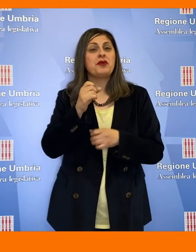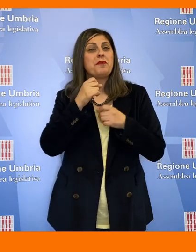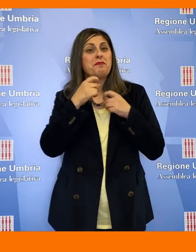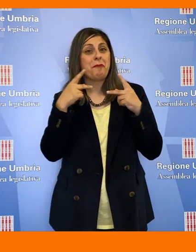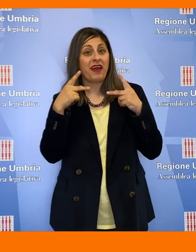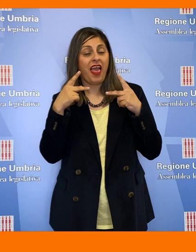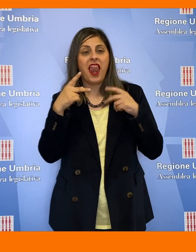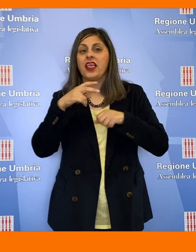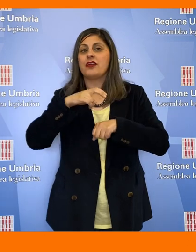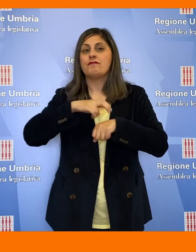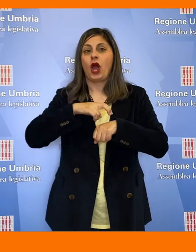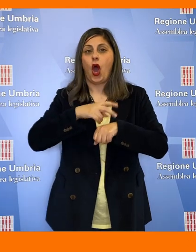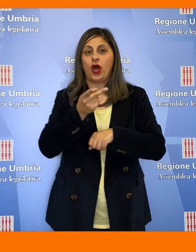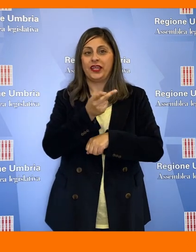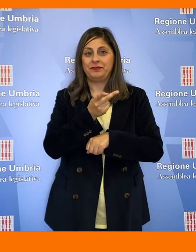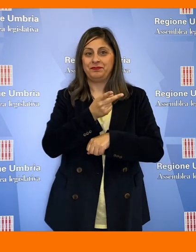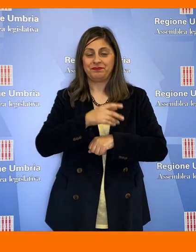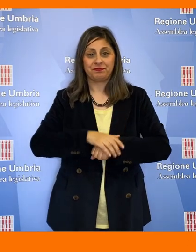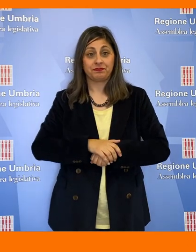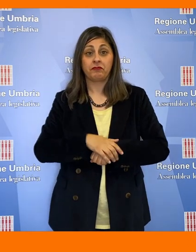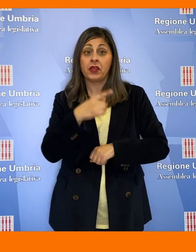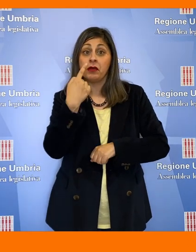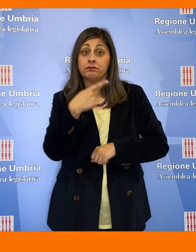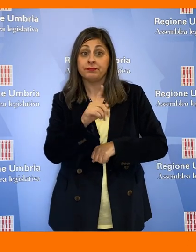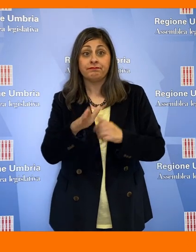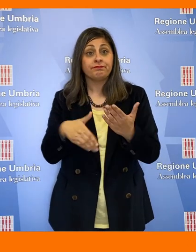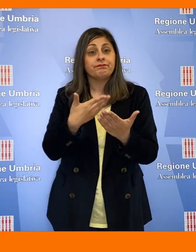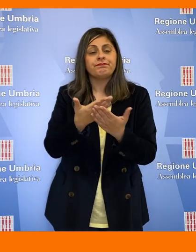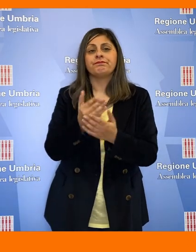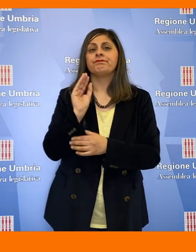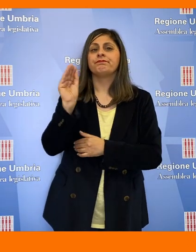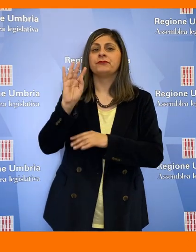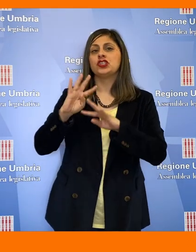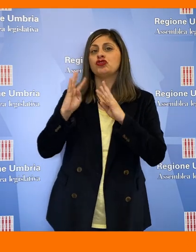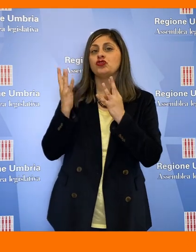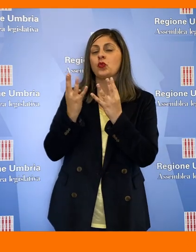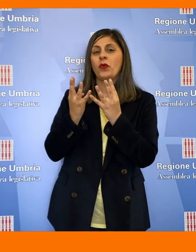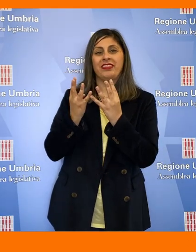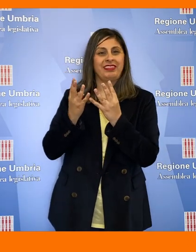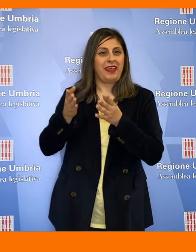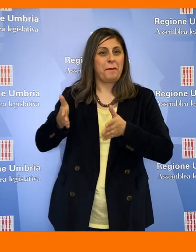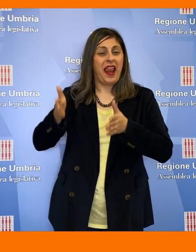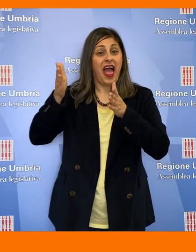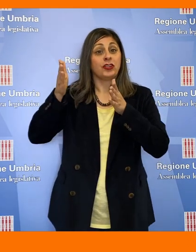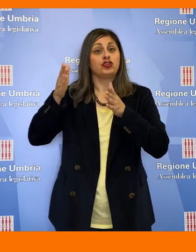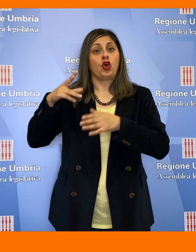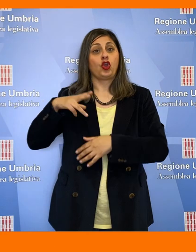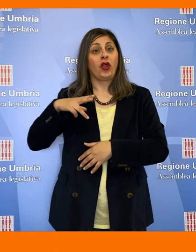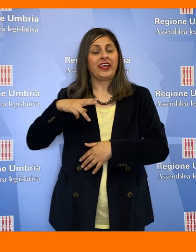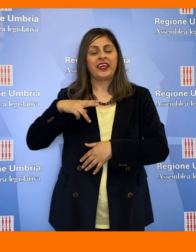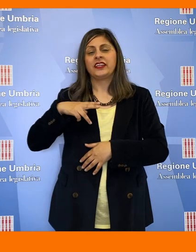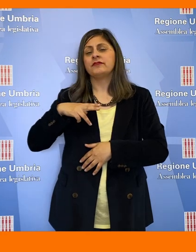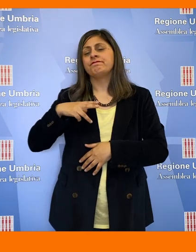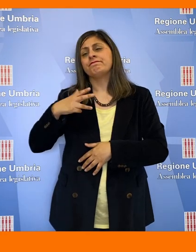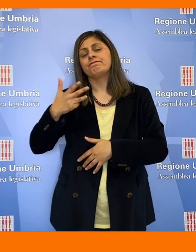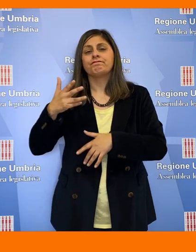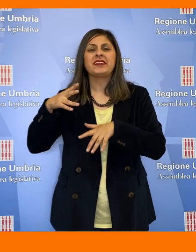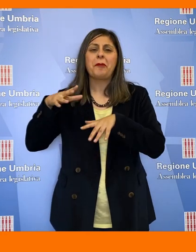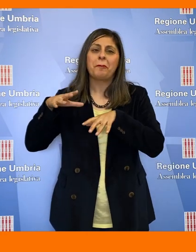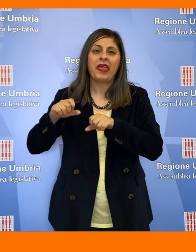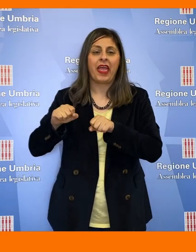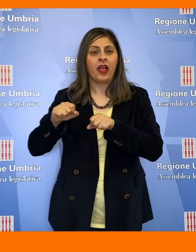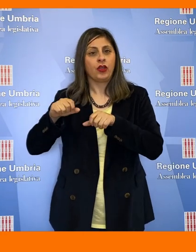Fabio Paparelli e Tommaso Bori con cui si chiedeva alla giunta di Palazzo Donini una serie di